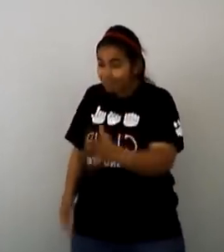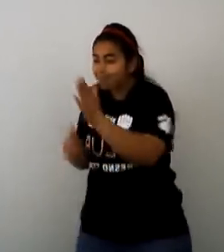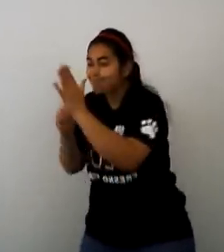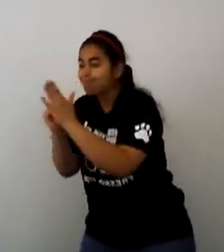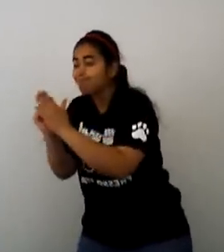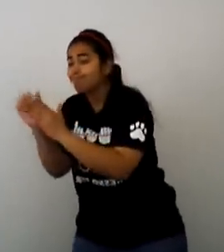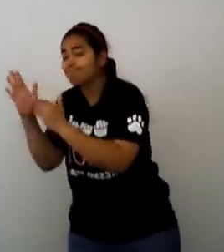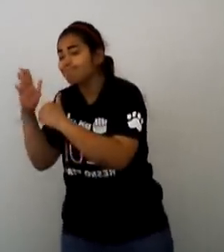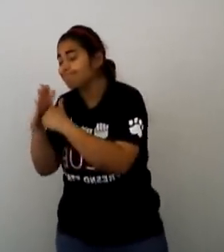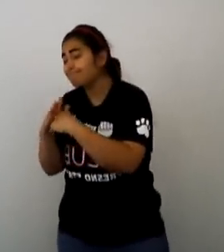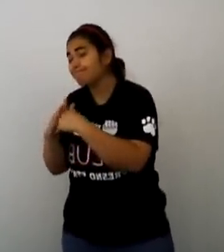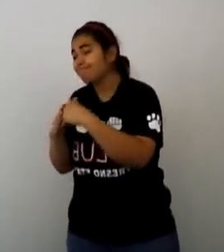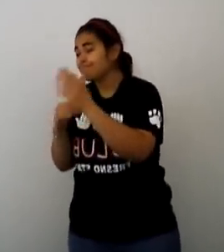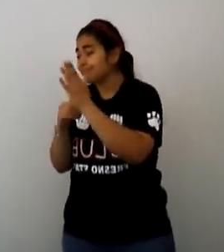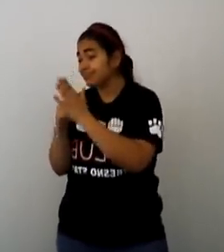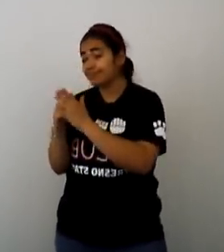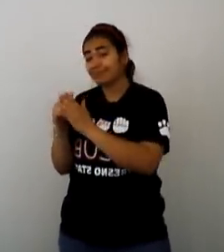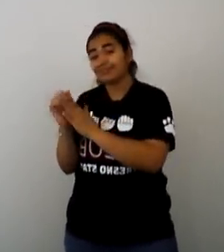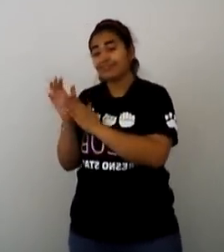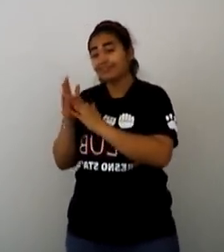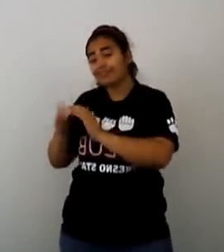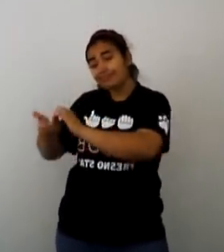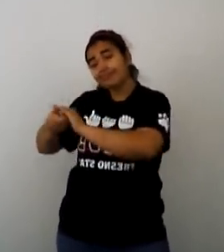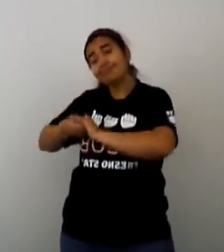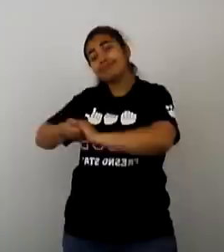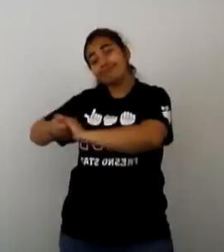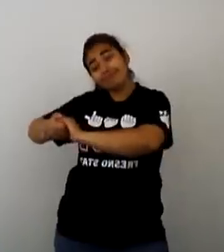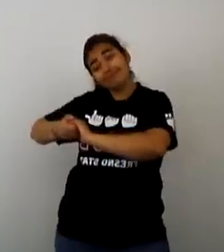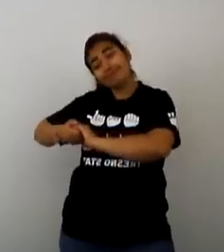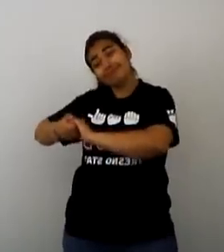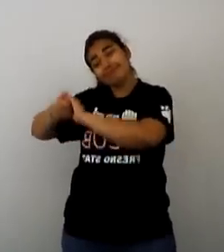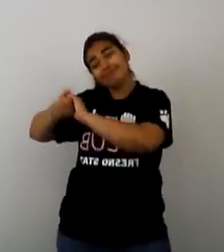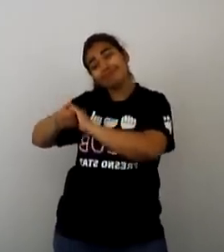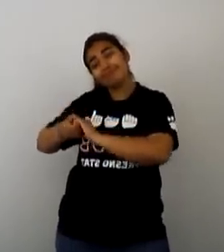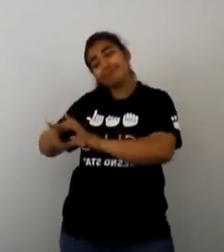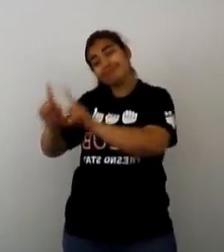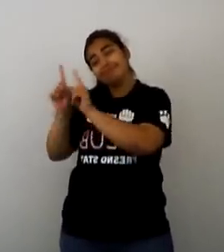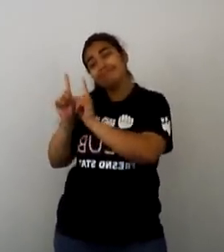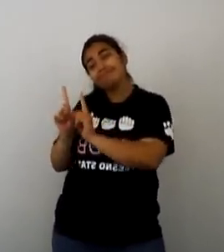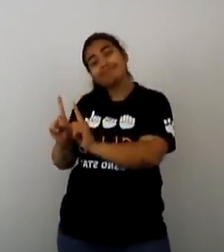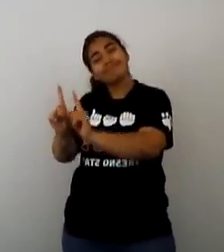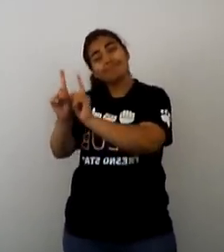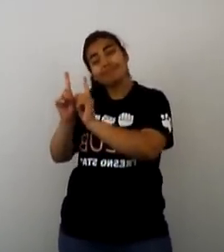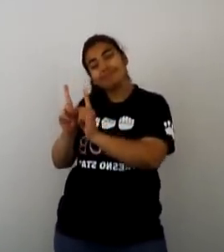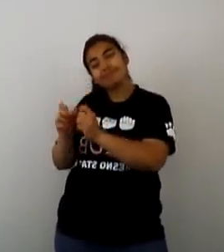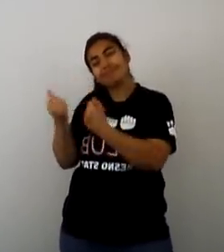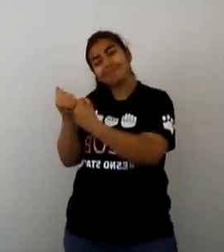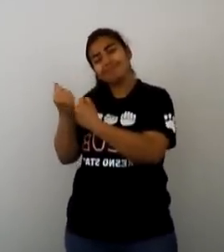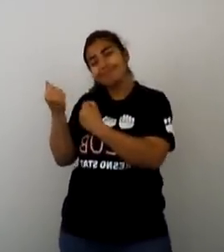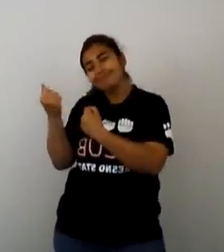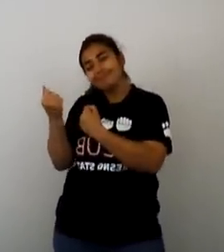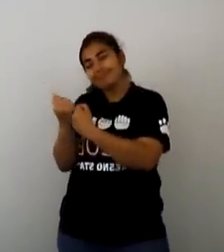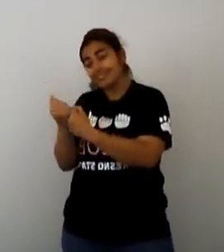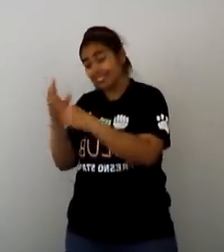palabra Desde el hecho de mi amor De volverte la sonrisa